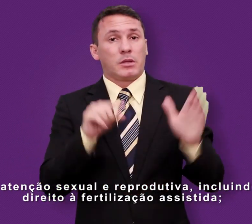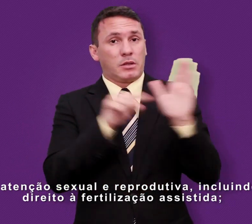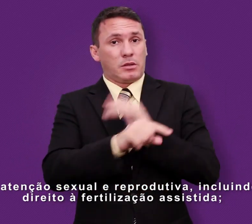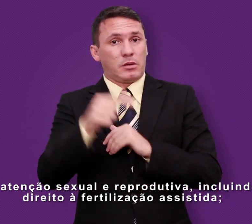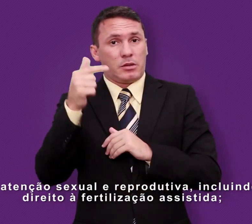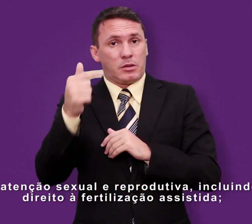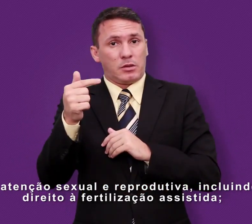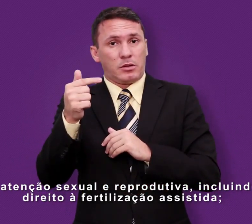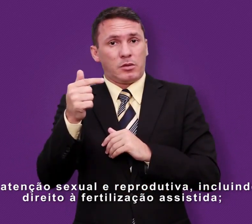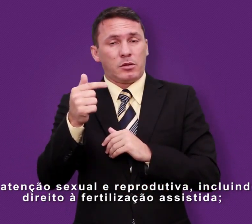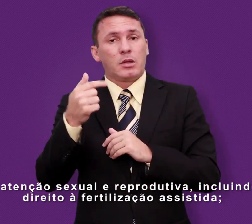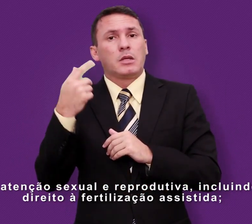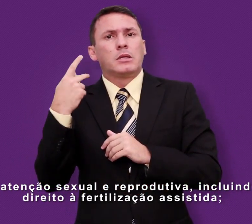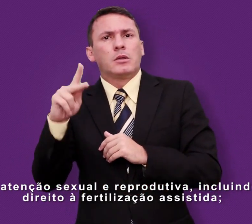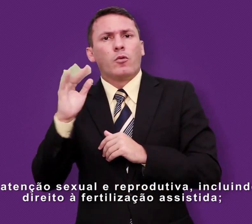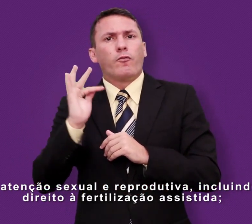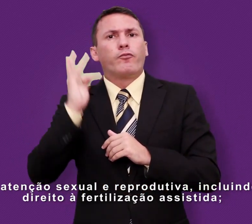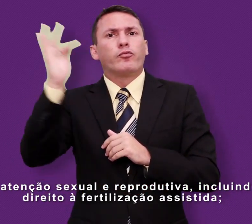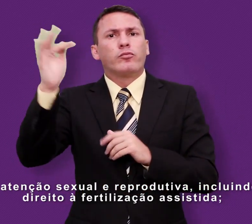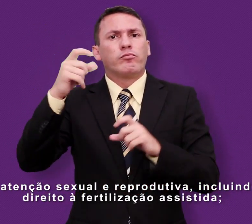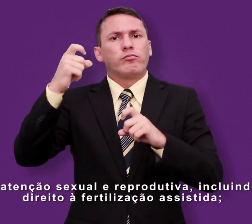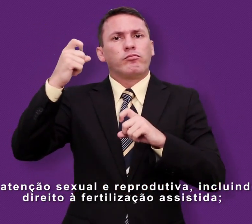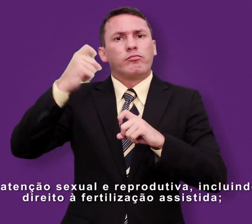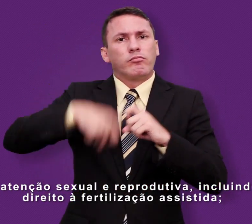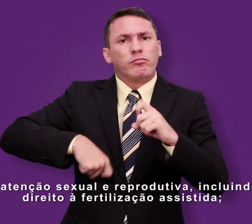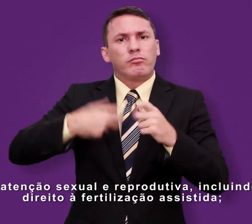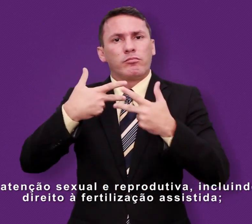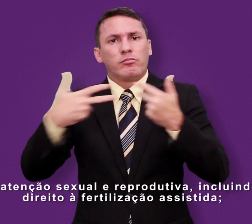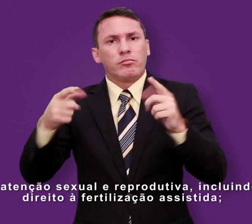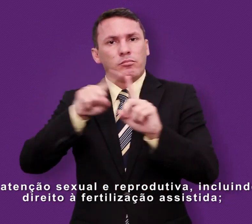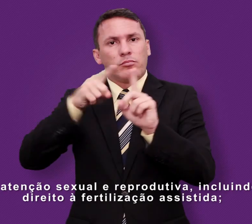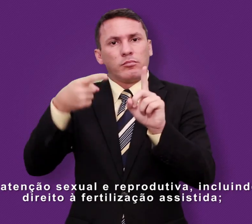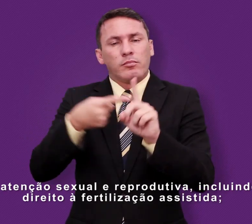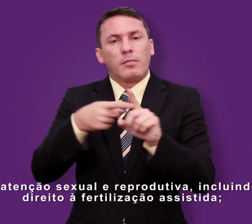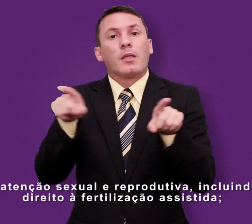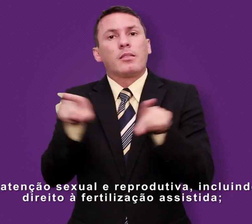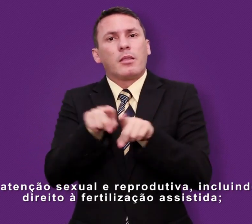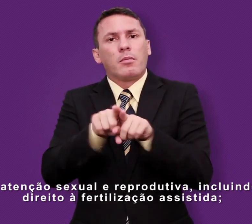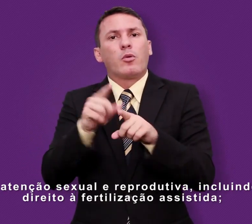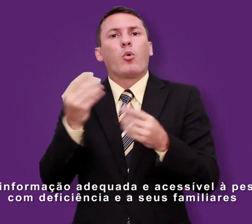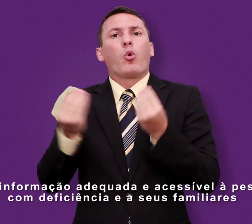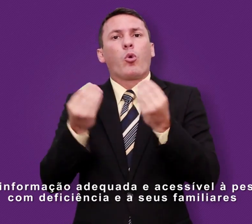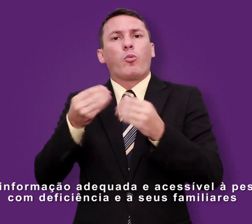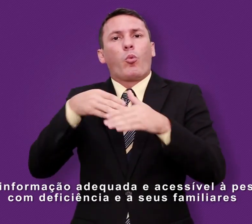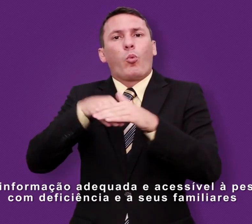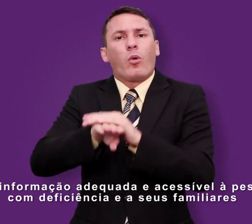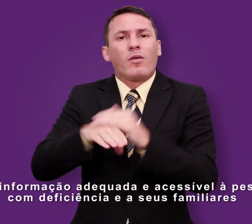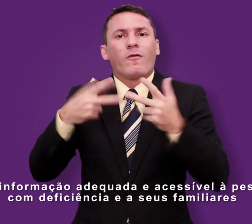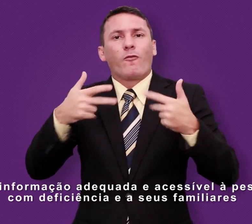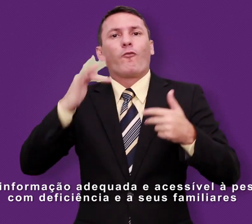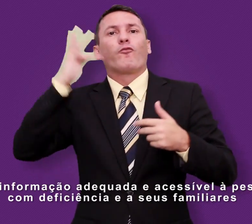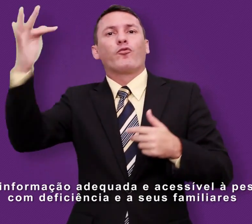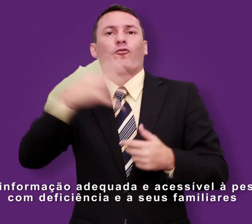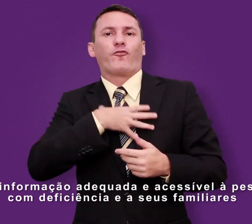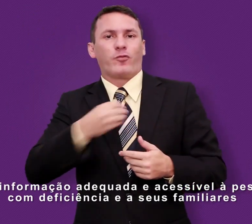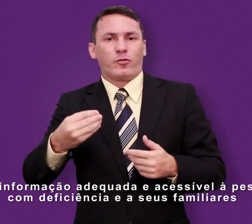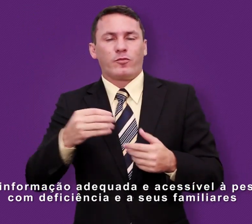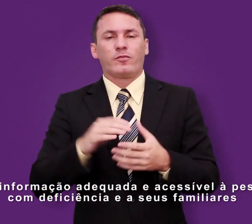Atenção sexual e reprodutiva, incluindo o direito à fertilização assistida. Inciso 8. Informação